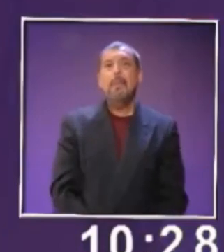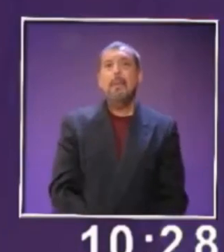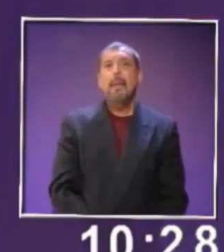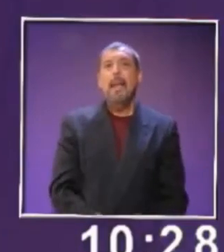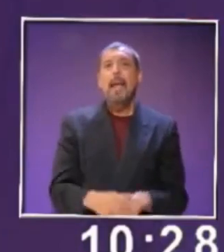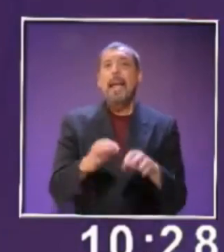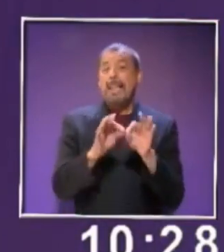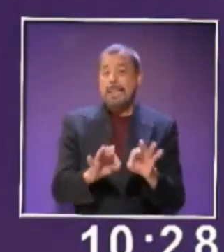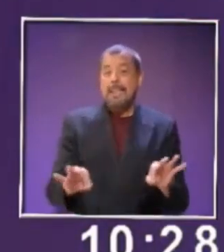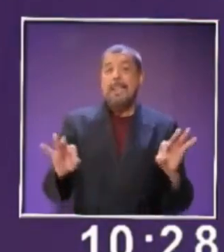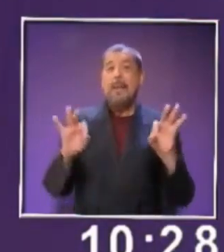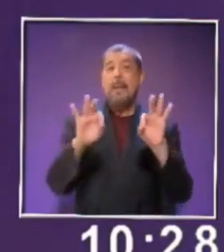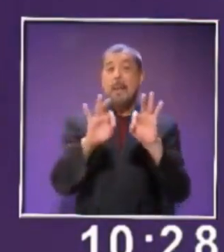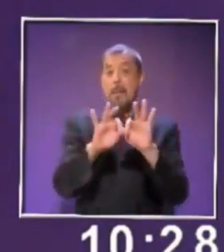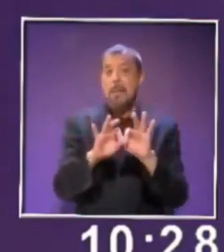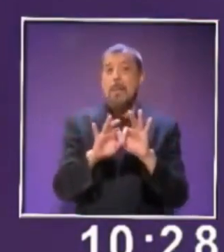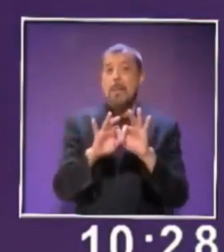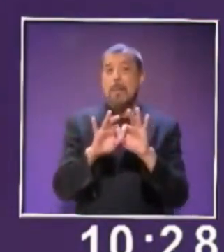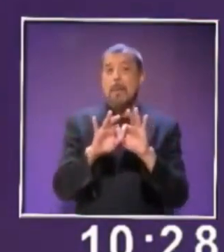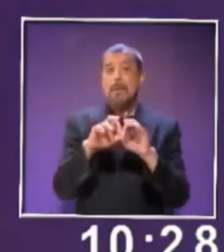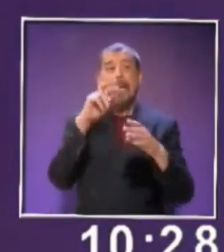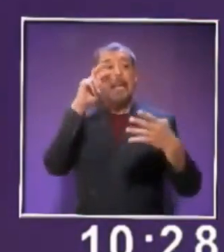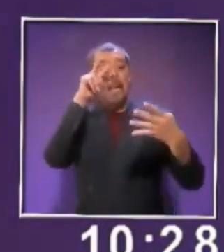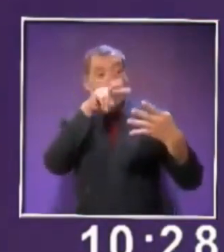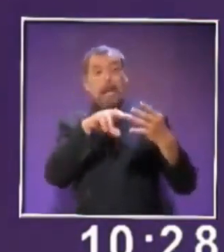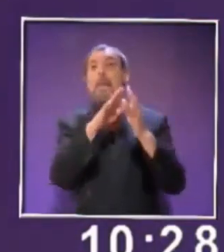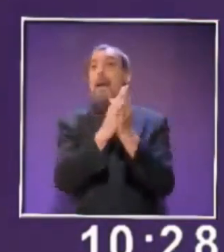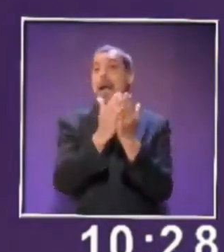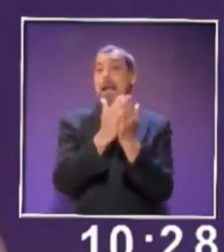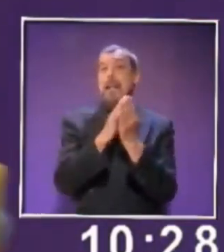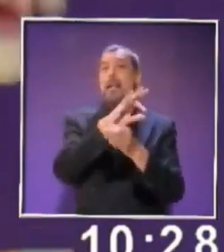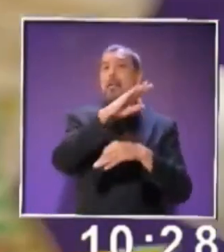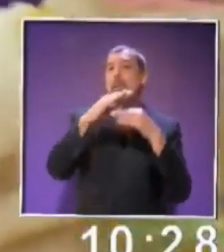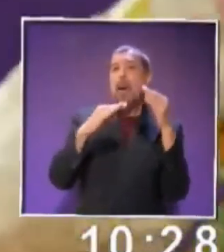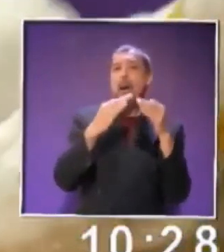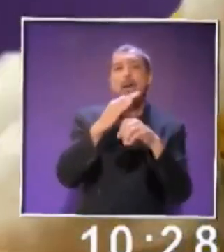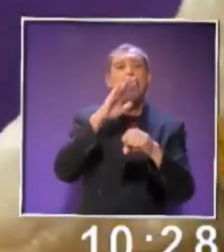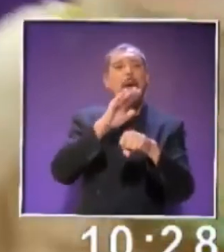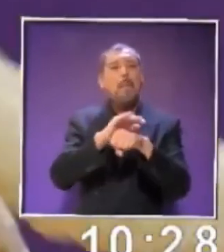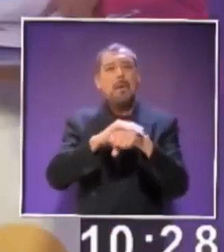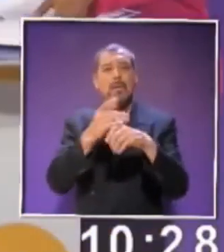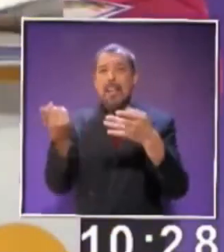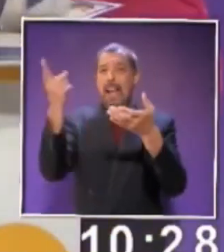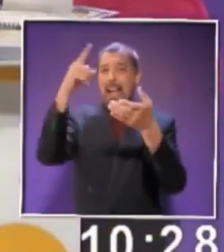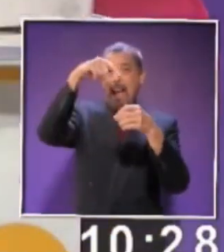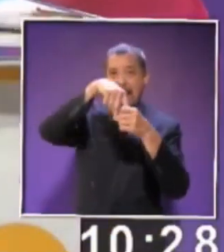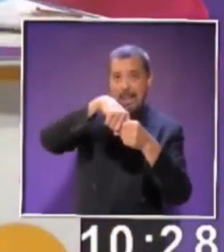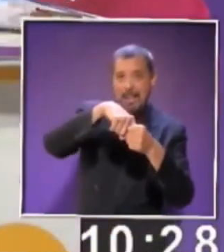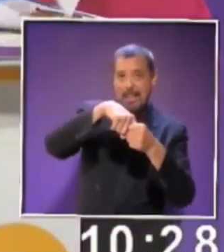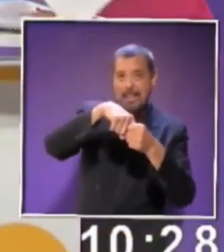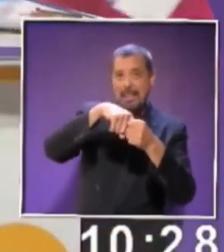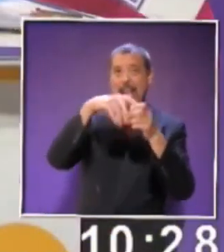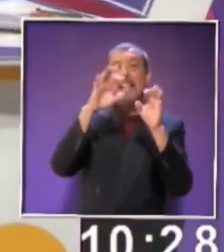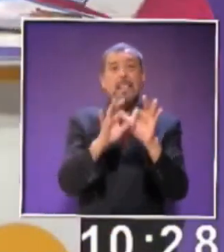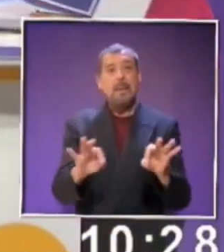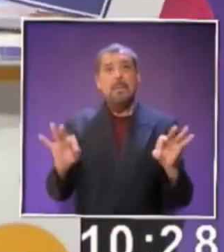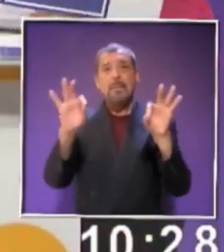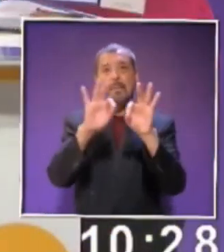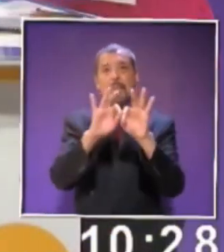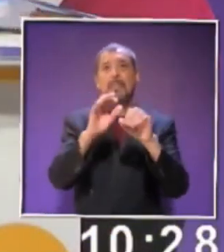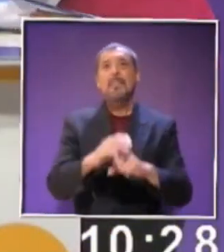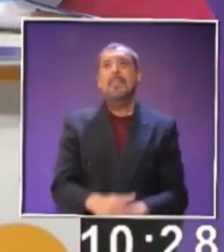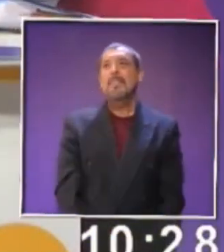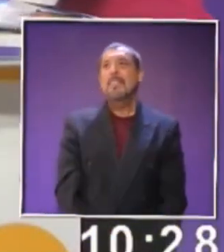de apoyo. Y verás que todos mis amiguitos están ahí. Revísalo, míralo. Ahí está, en el cubrepolvos.